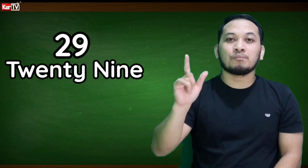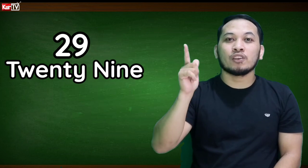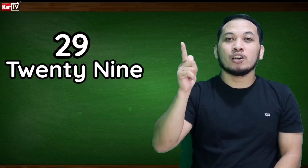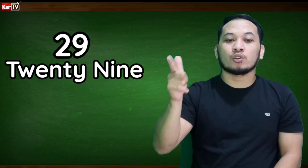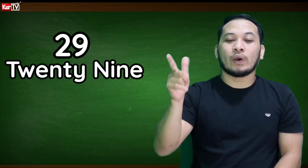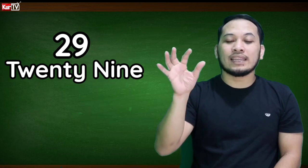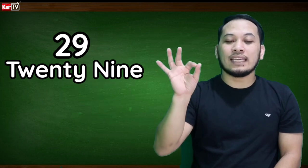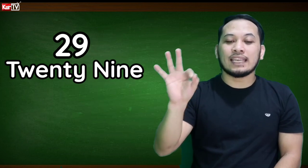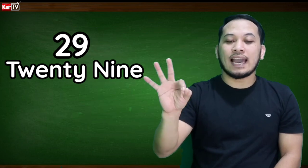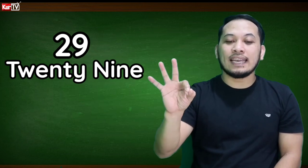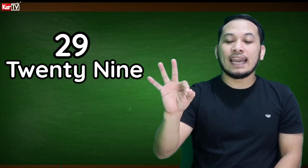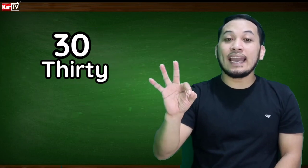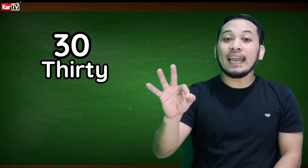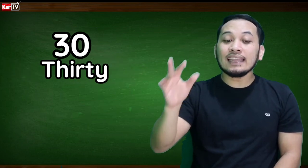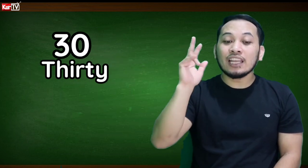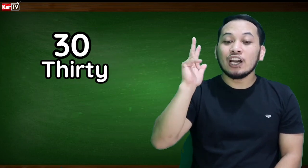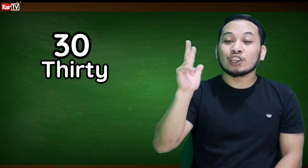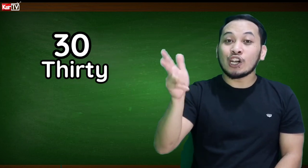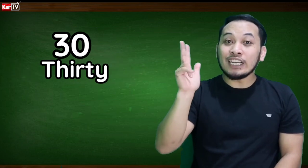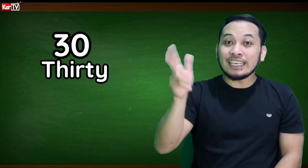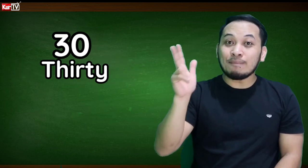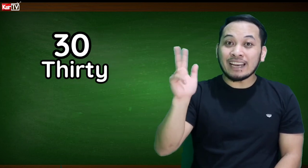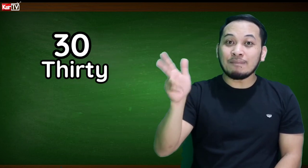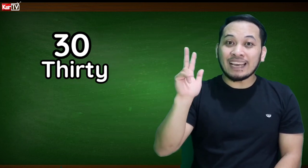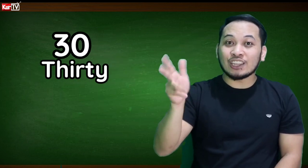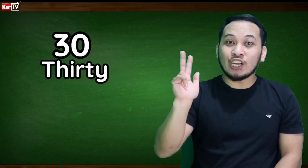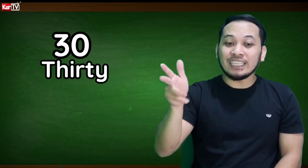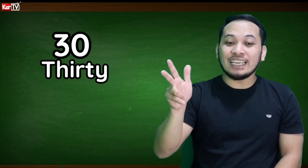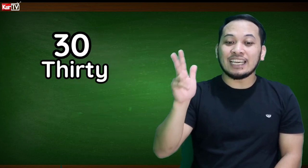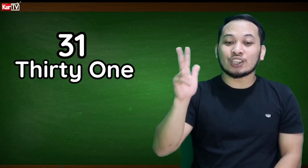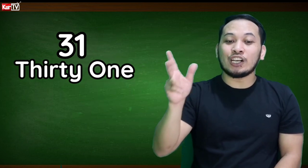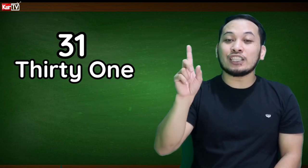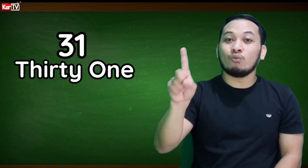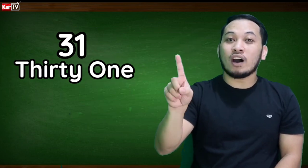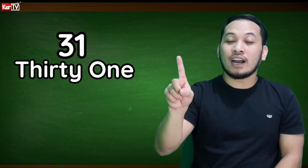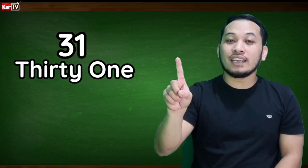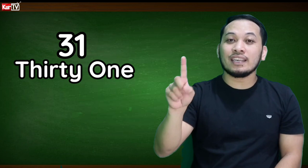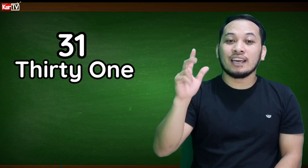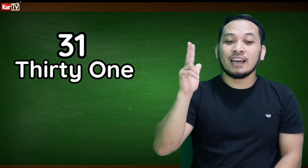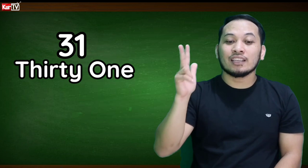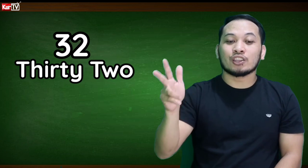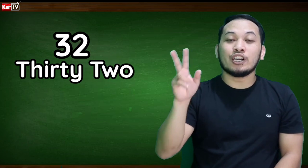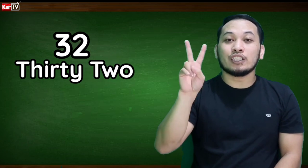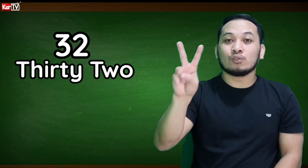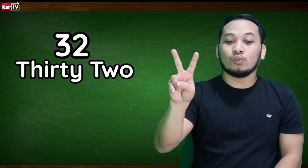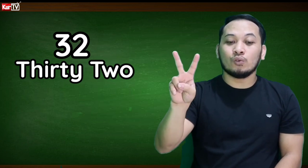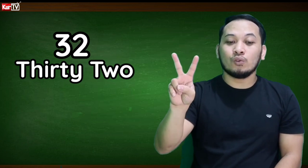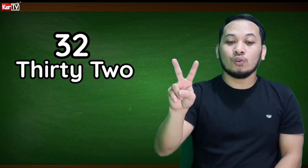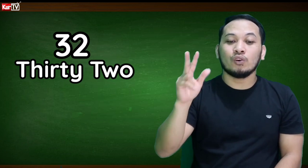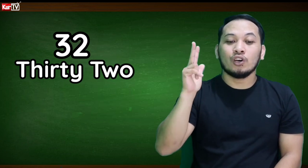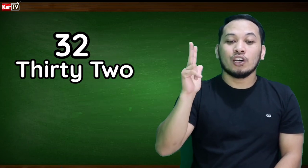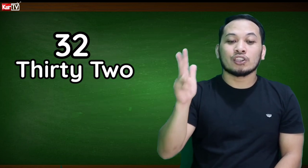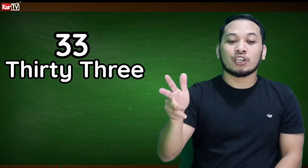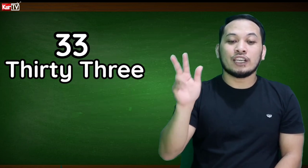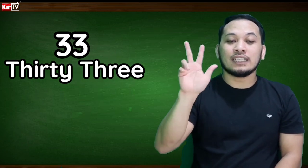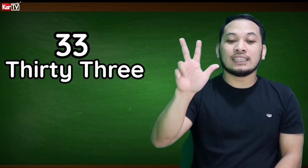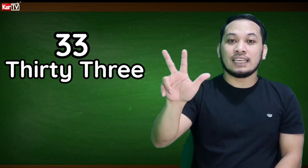29, and 30. 31, 32, 33,